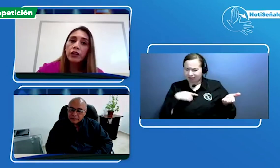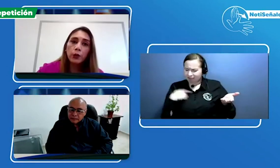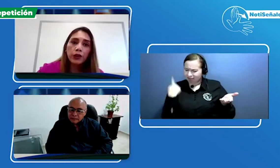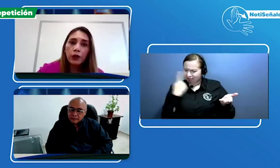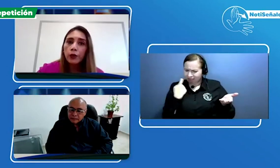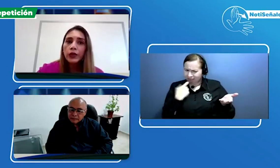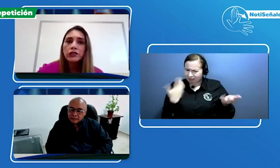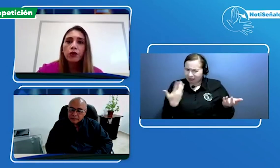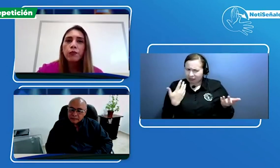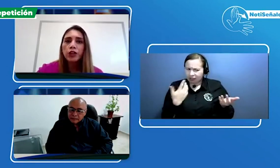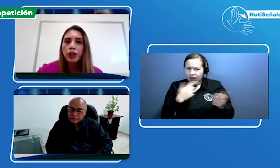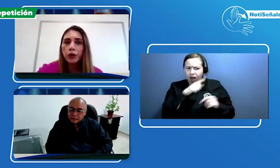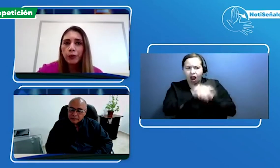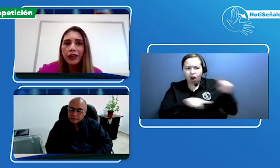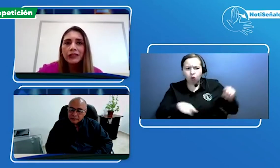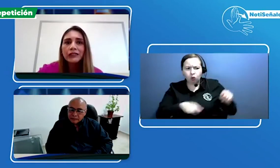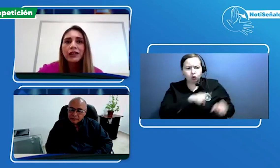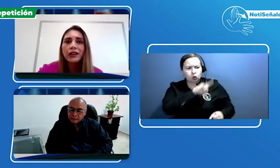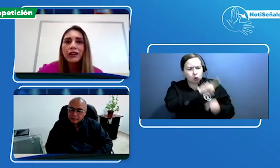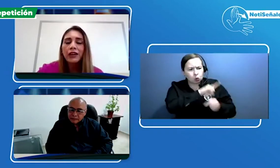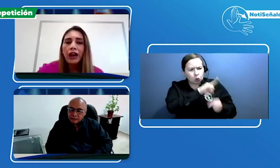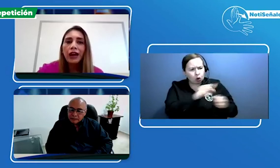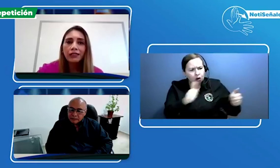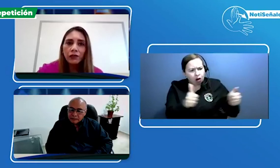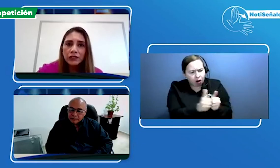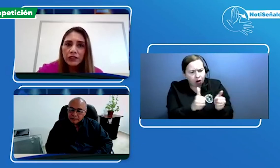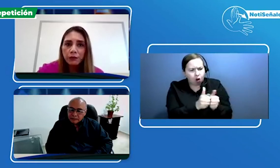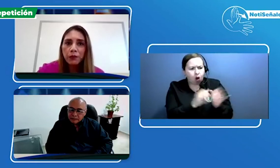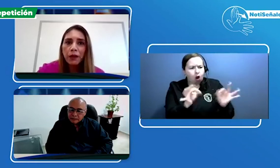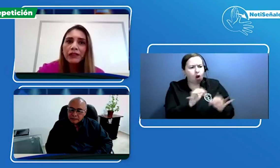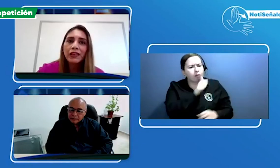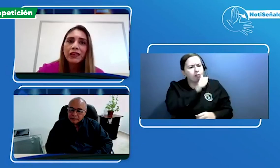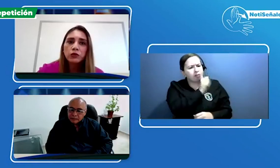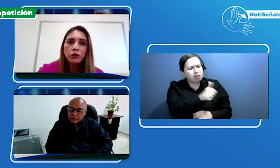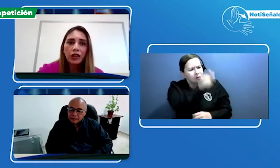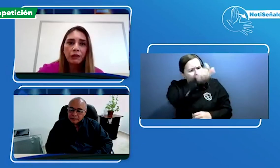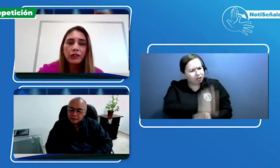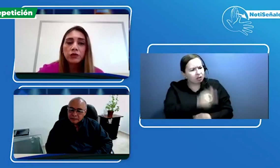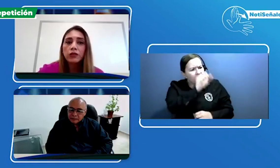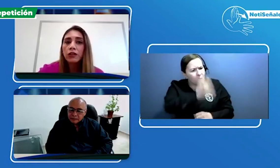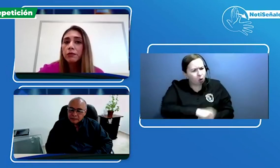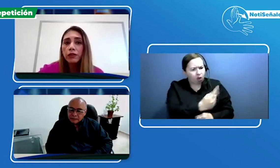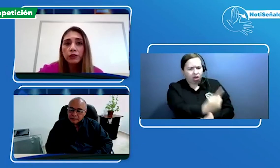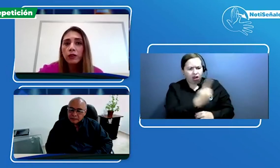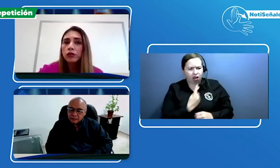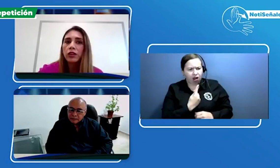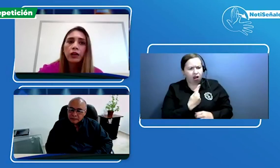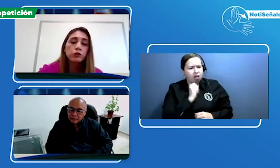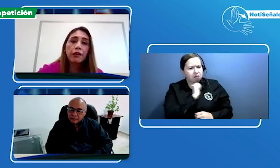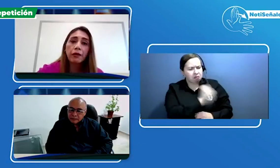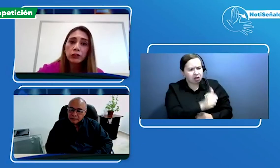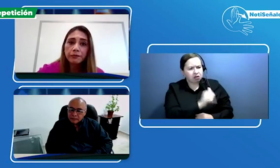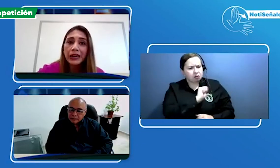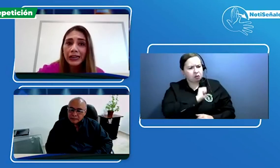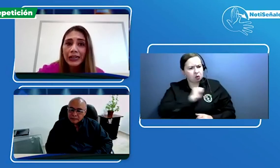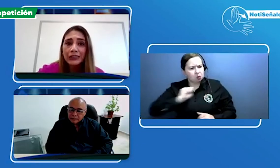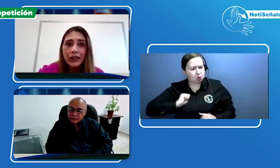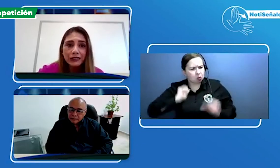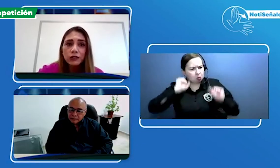cuidadores o por qué no pueden ser artífices propiamente de su terapia o de su seguimiento y encontrábamos que habíamos barreras de acceso